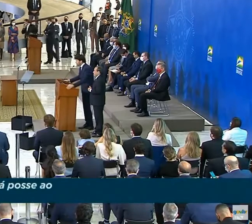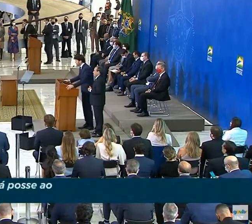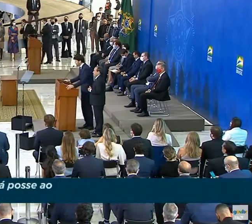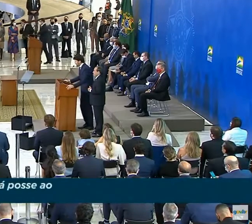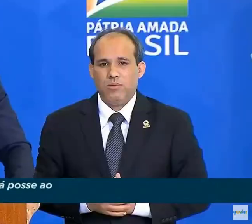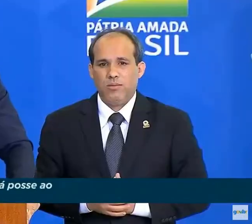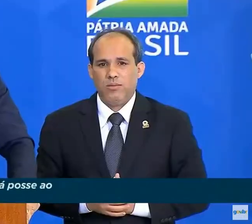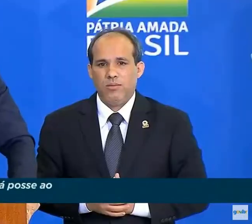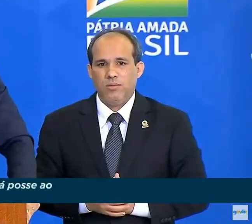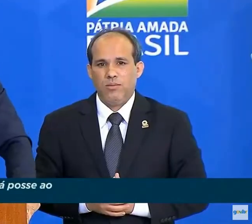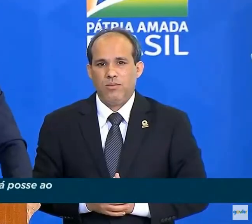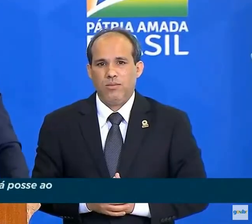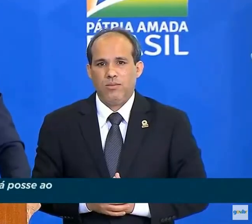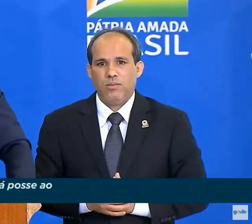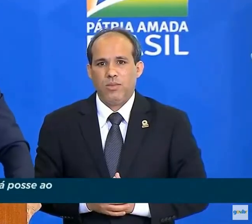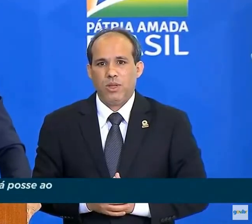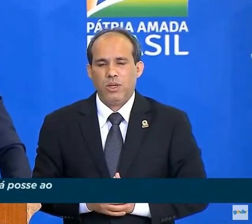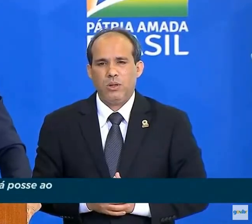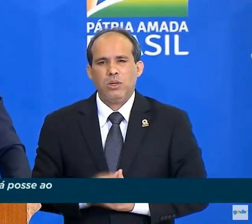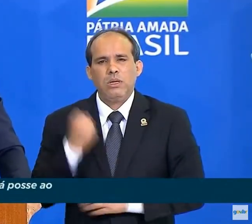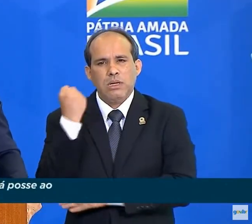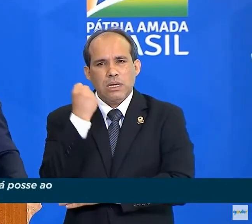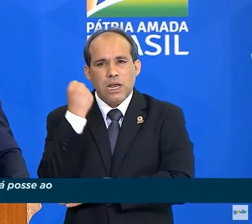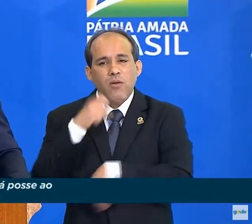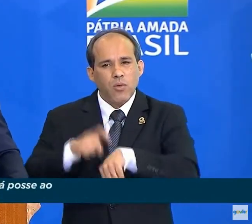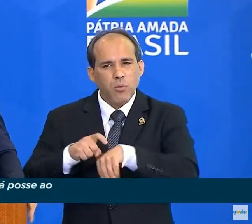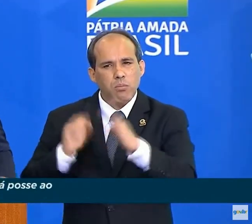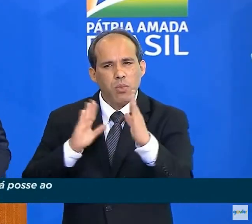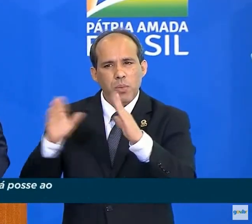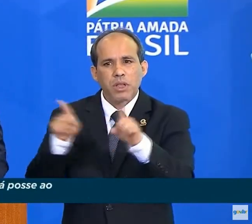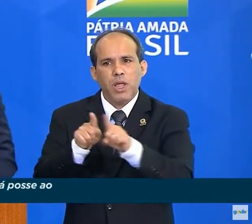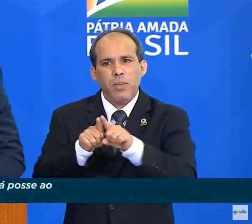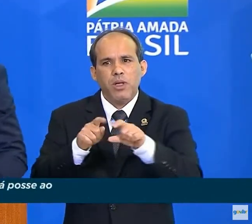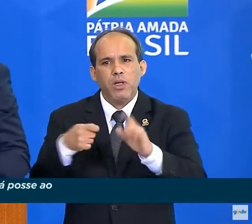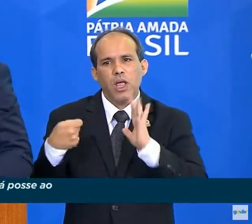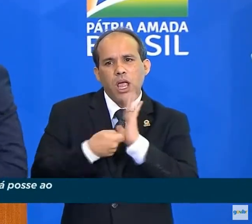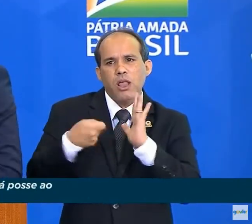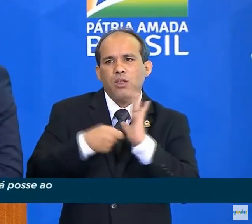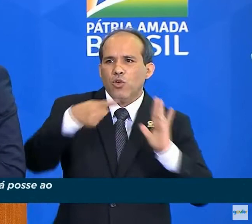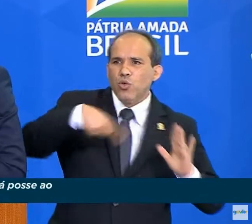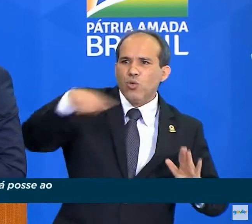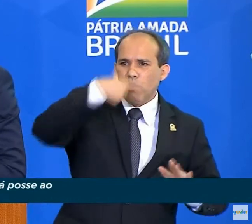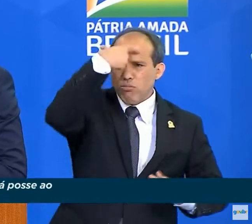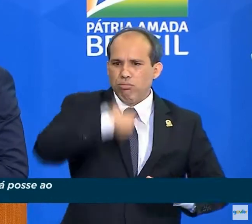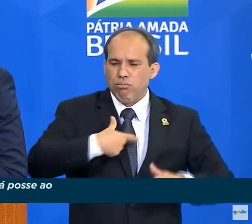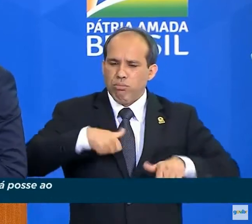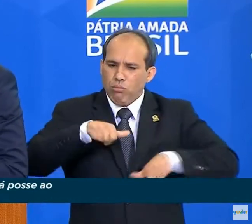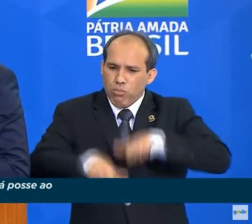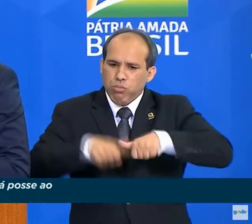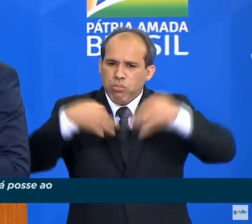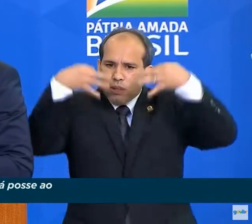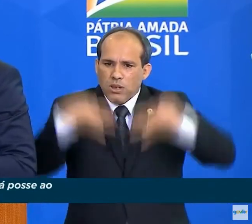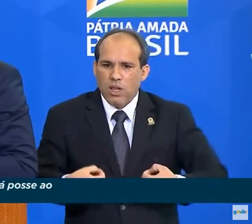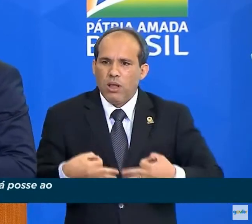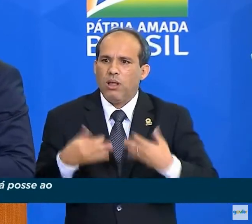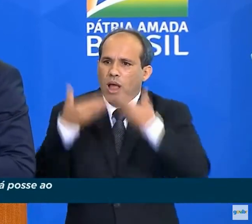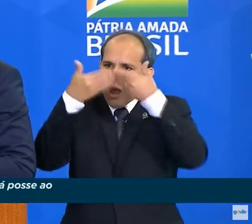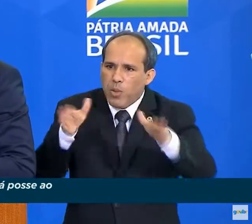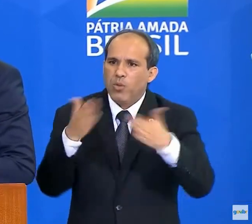O grave momento também exige de nós uma postura de compreensão, de abertura ao diálogo.